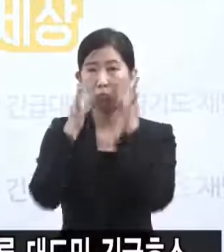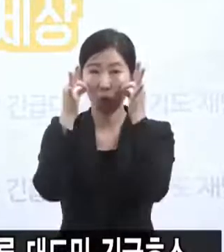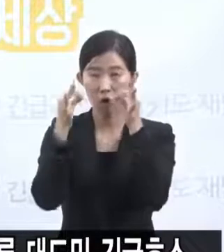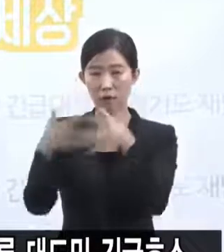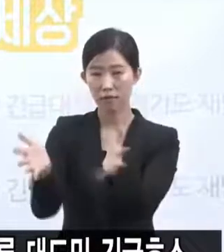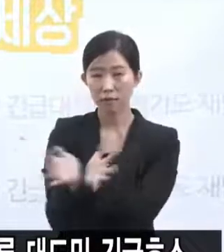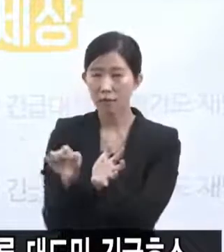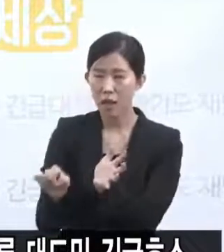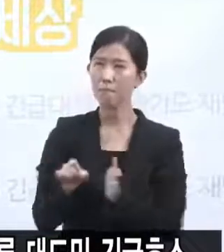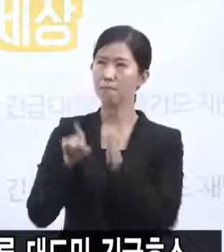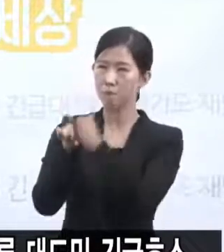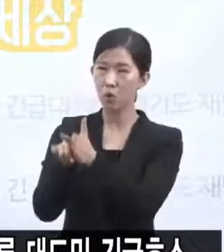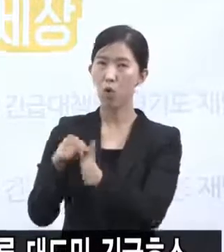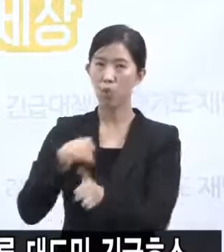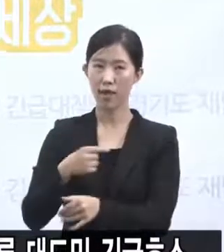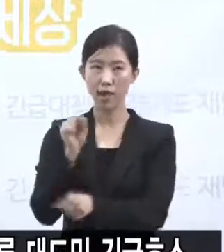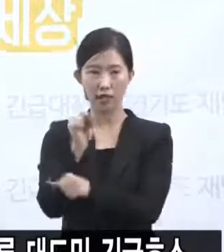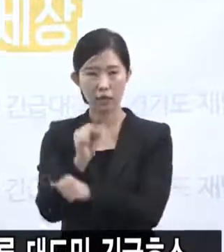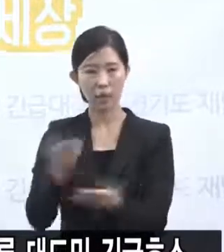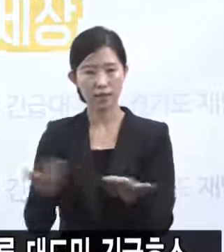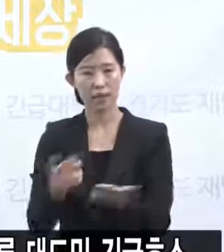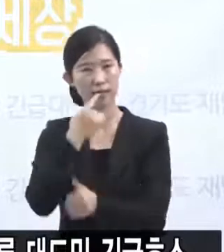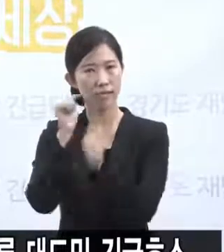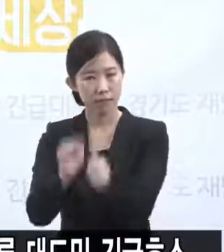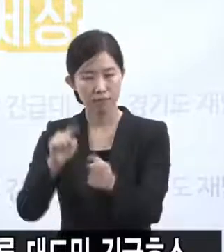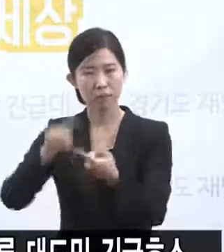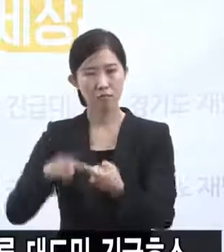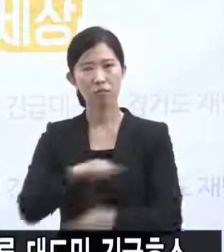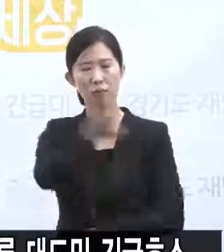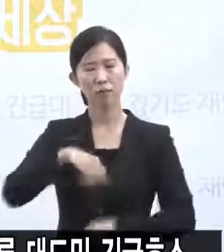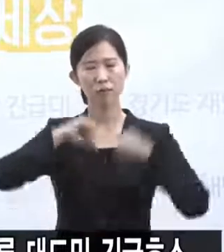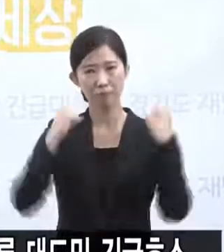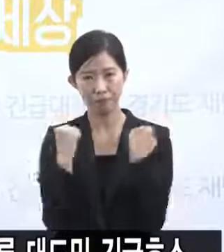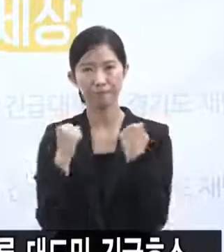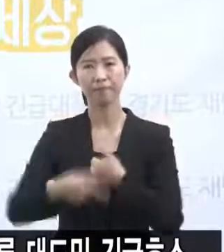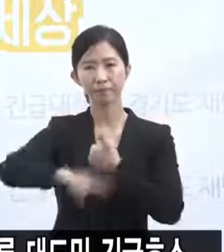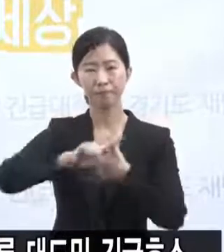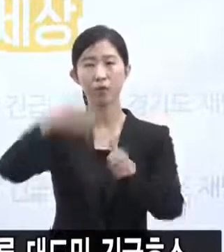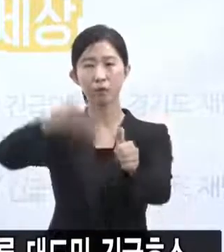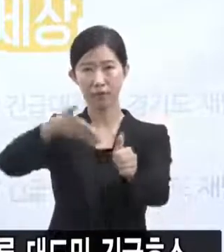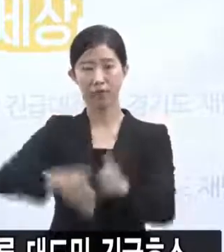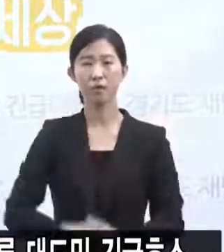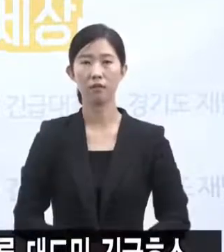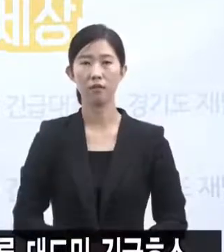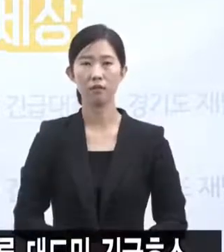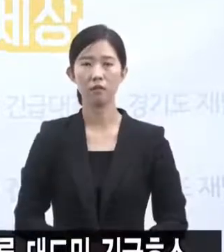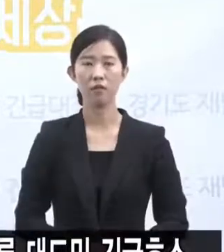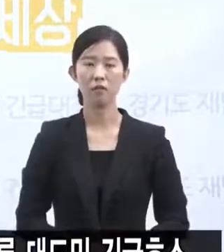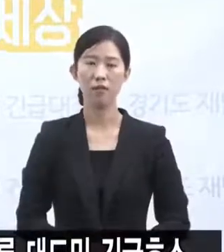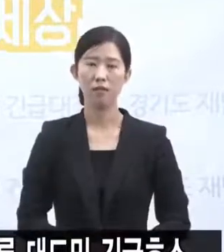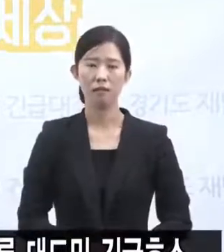적극 협력해 주실 것을 다시 한번 호소드립니다. 결코 쉽지